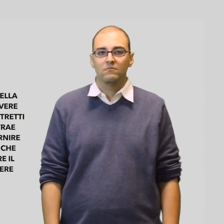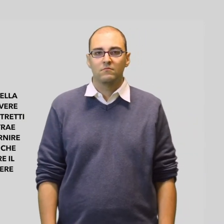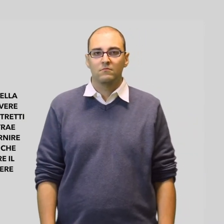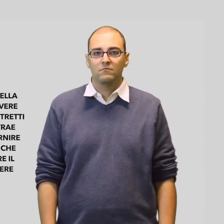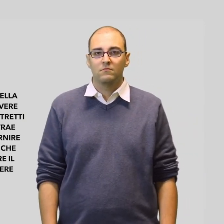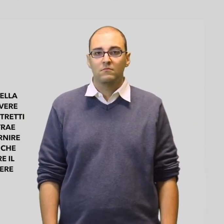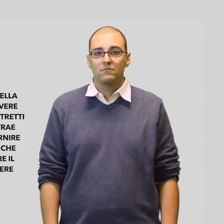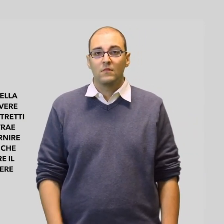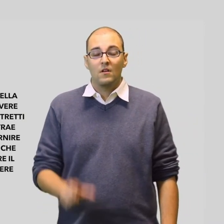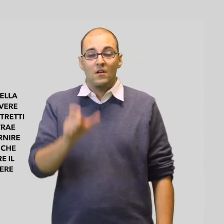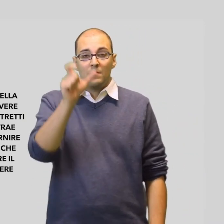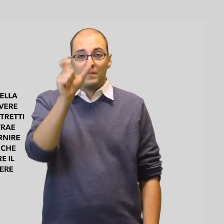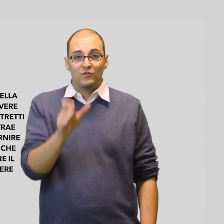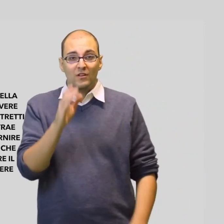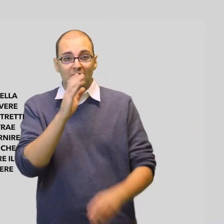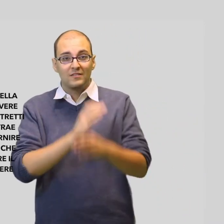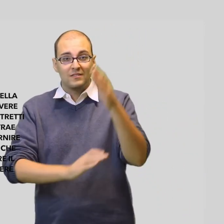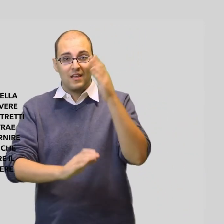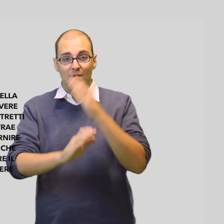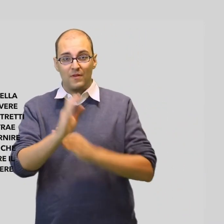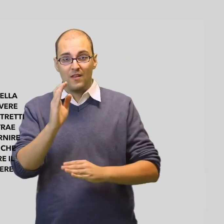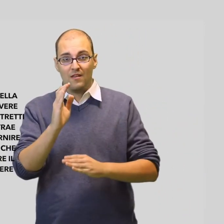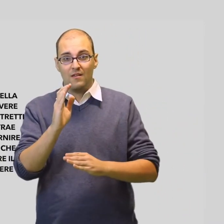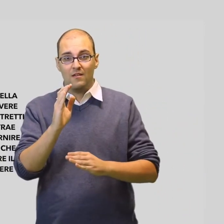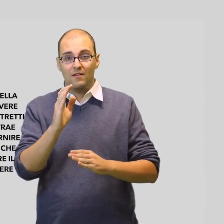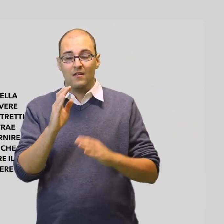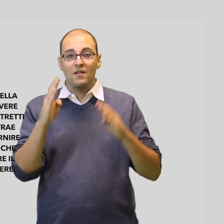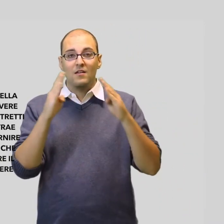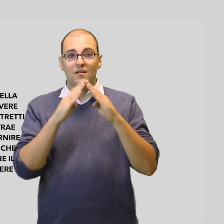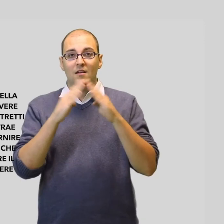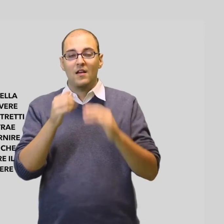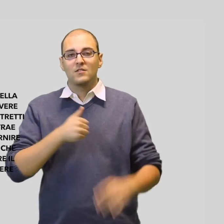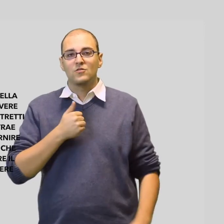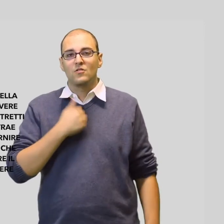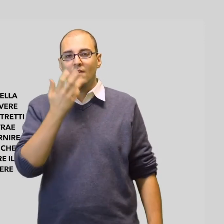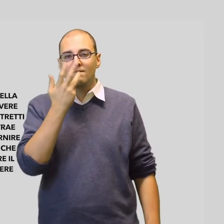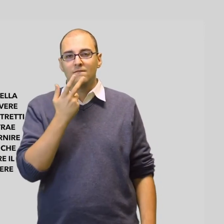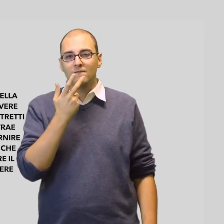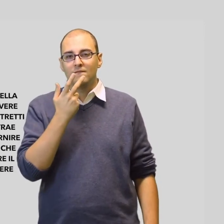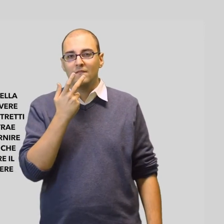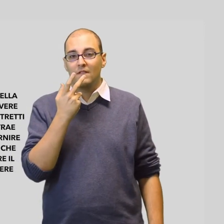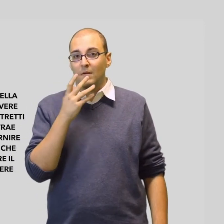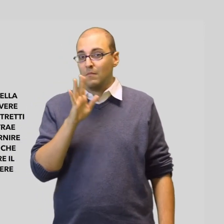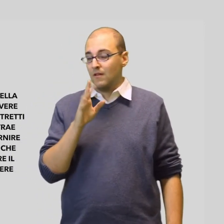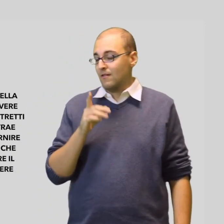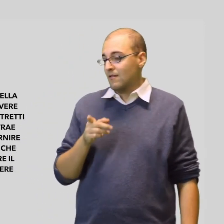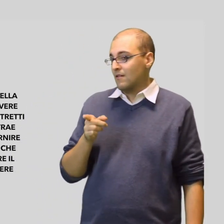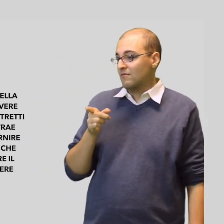Non poter avere una vita indipendente In quanto costretti